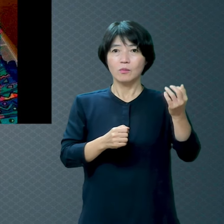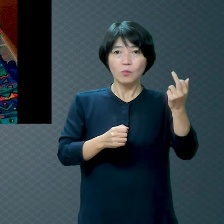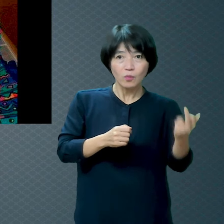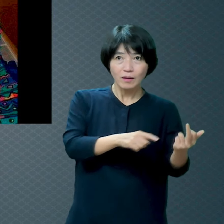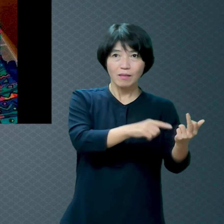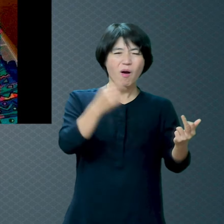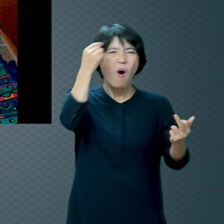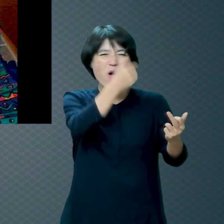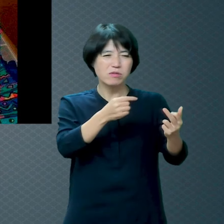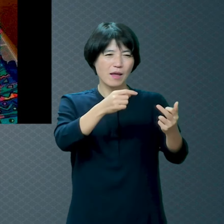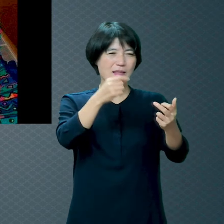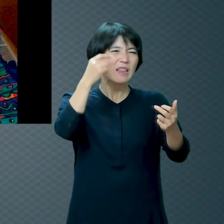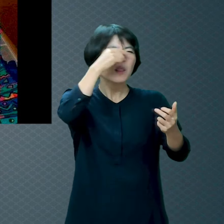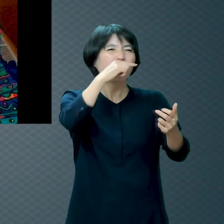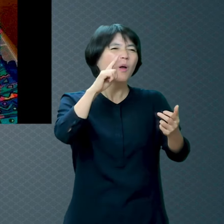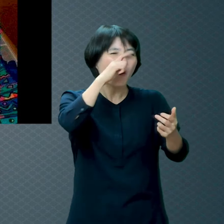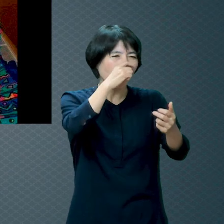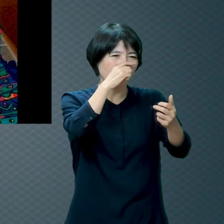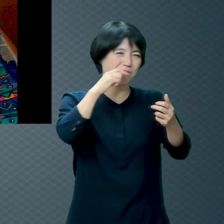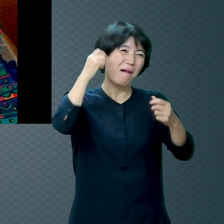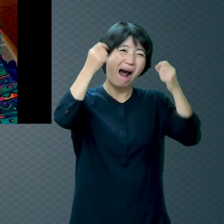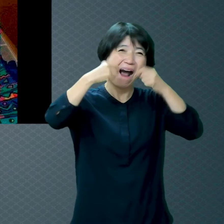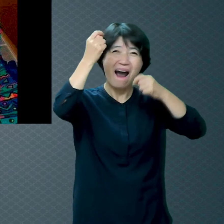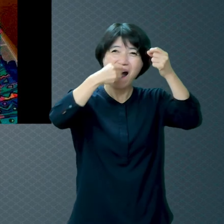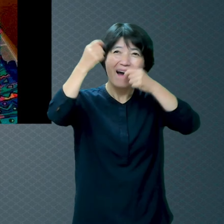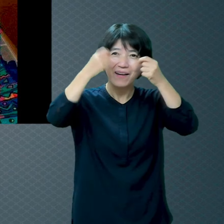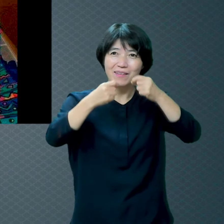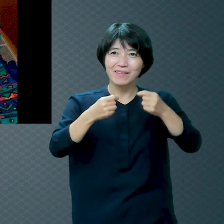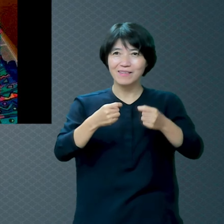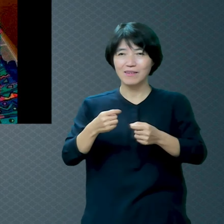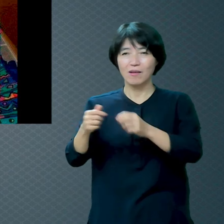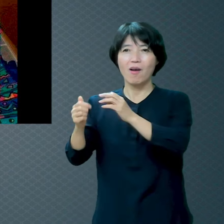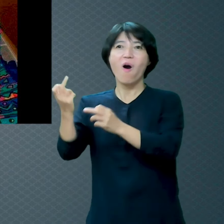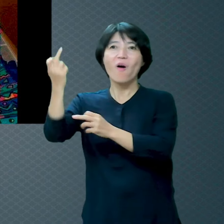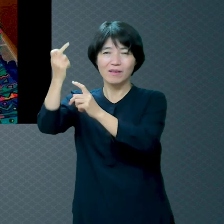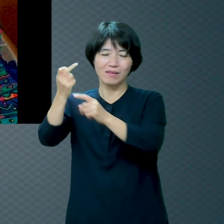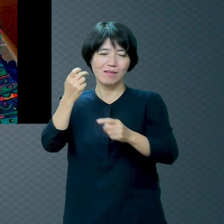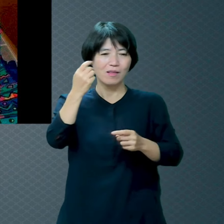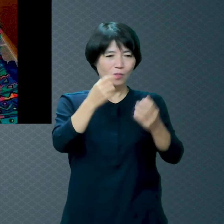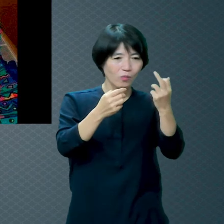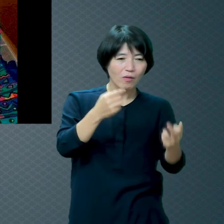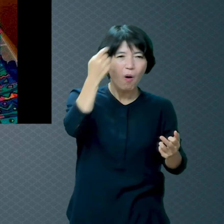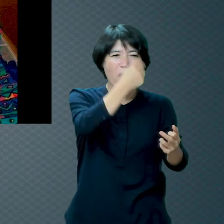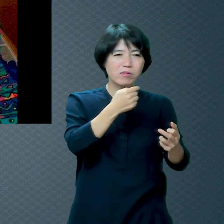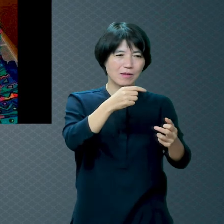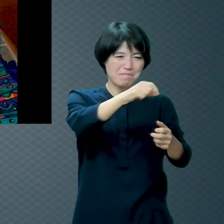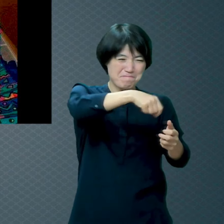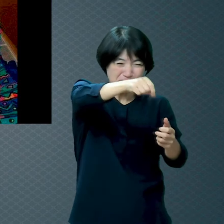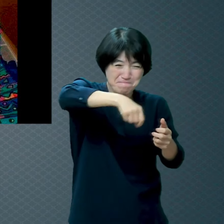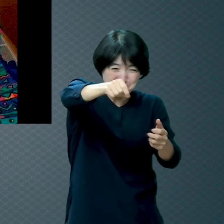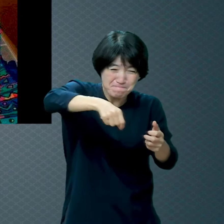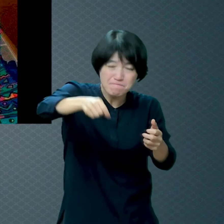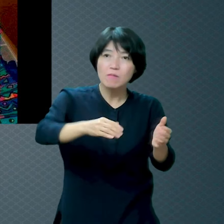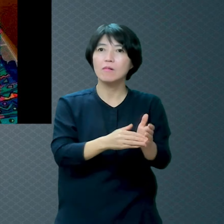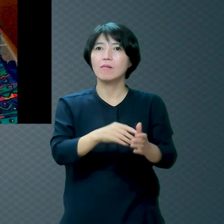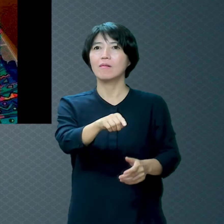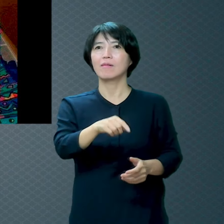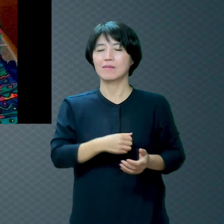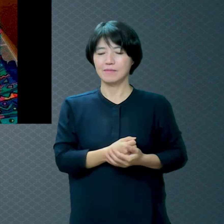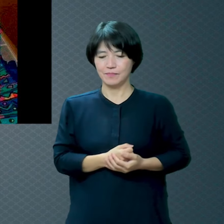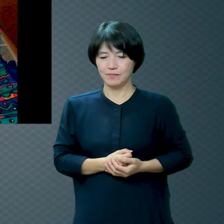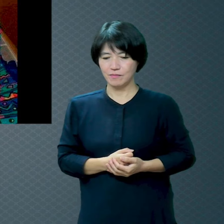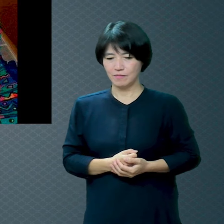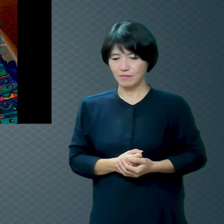뭐 큰 거 찾을 거 없어요 조금 있으면 겨울 다가올 텐데 길이 얼었어요 한 사람이